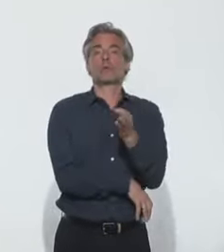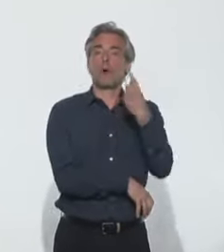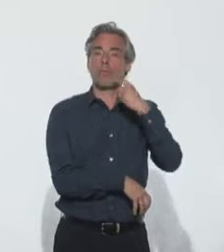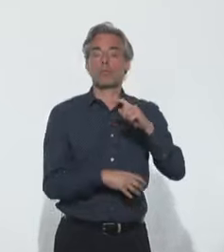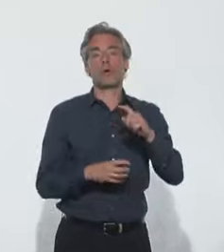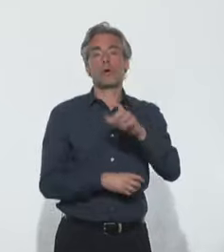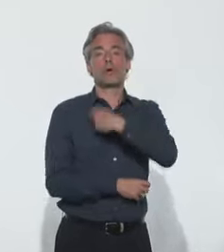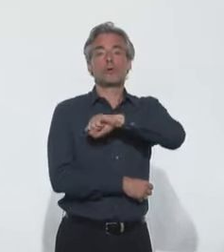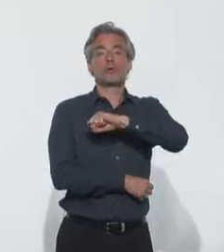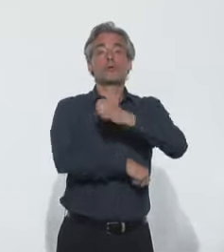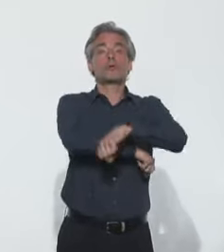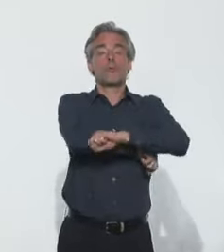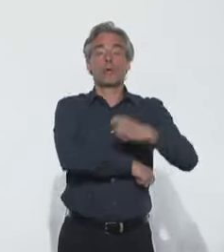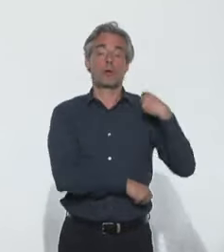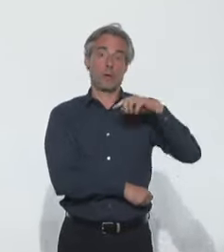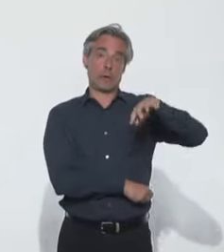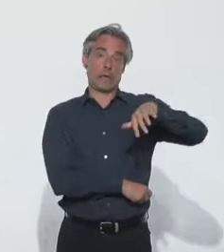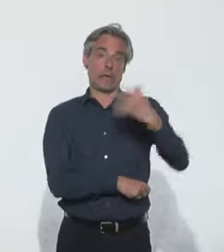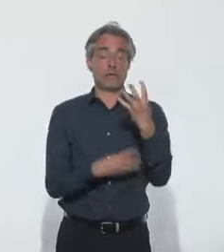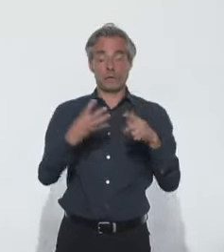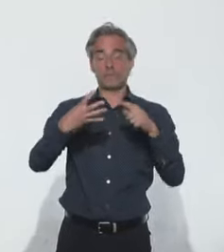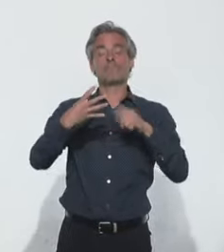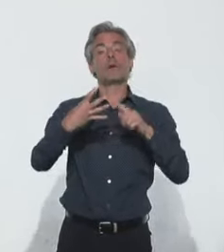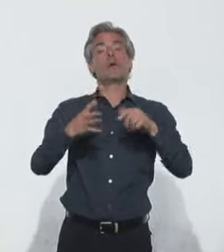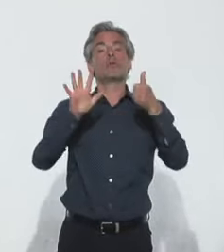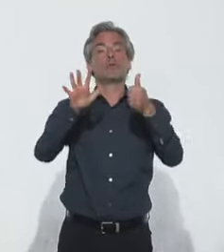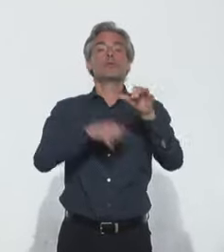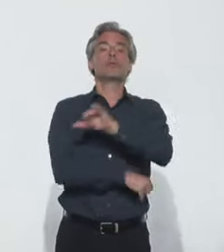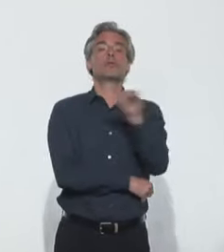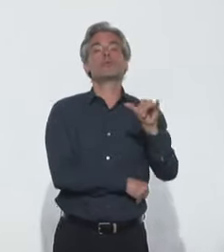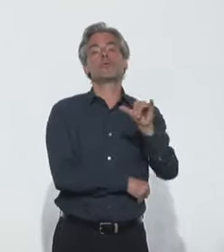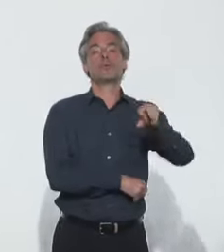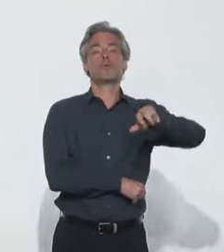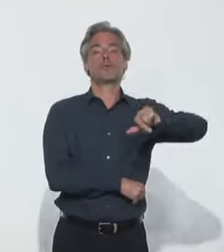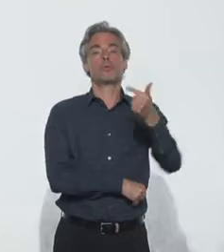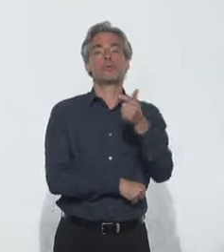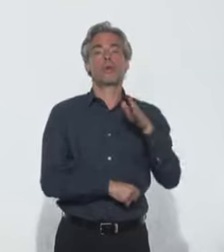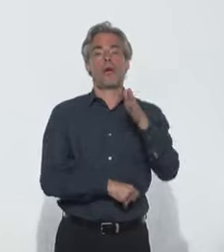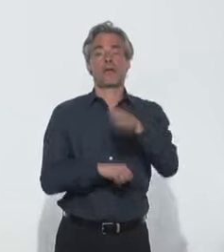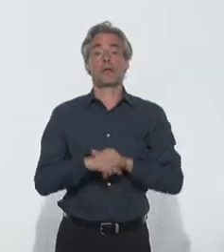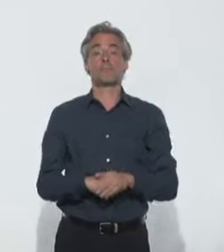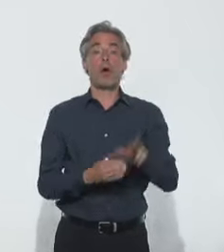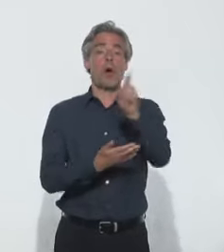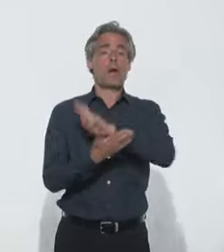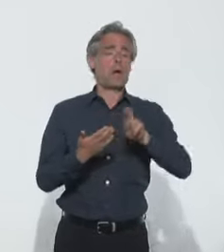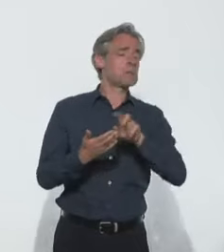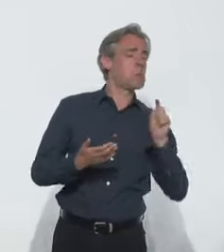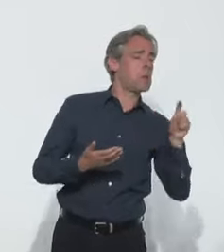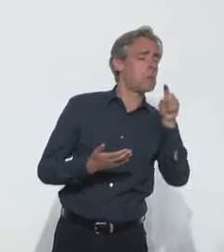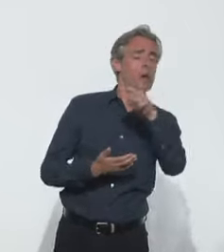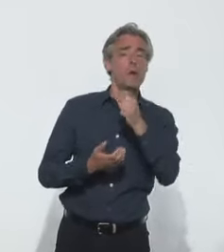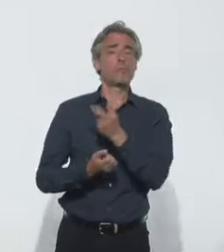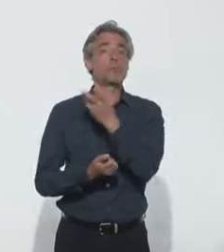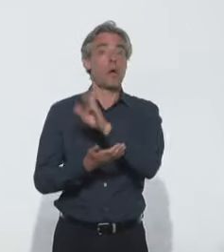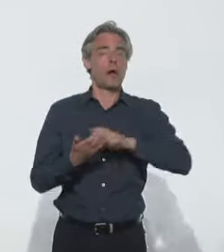sur la semaine 15, qui, je vous le rappelle, est la semaine du 6 au 12 avril. A l'échelon régional, nous avions noté que de très